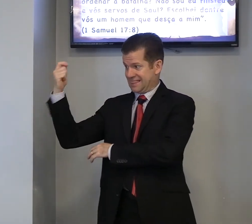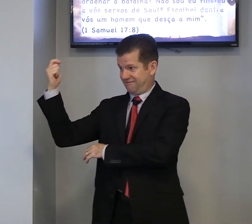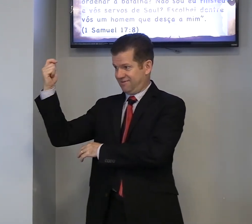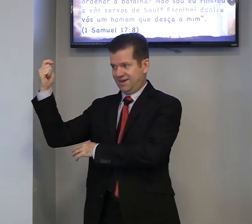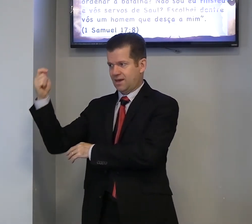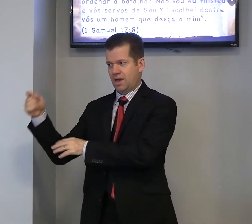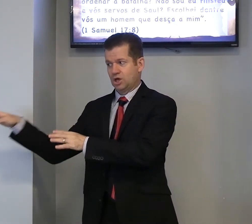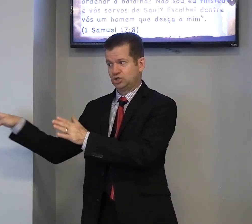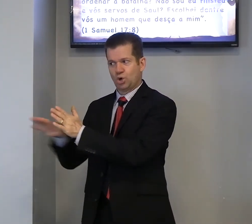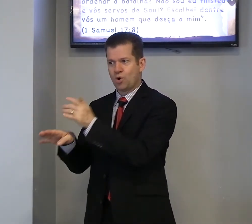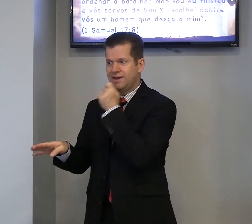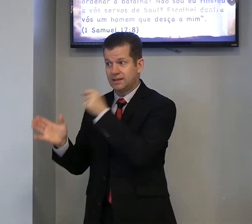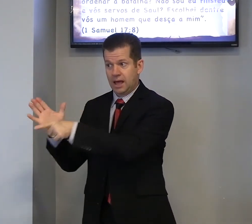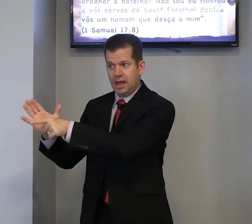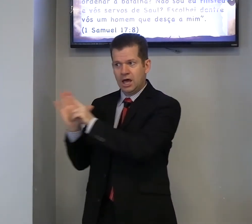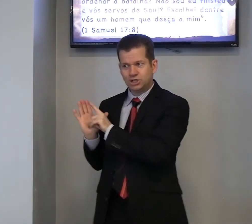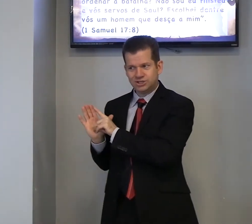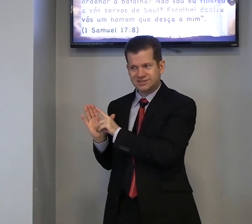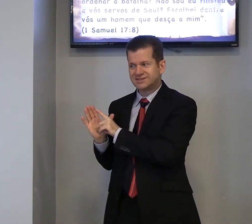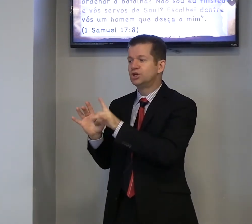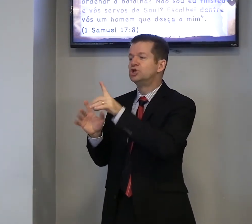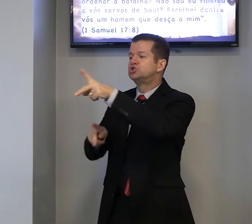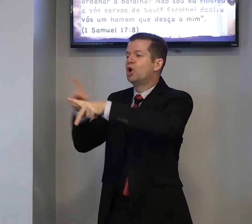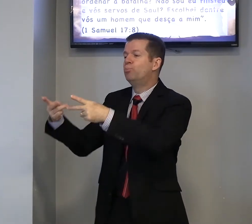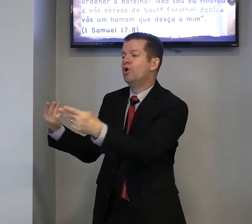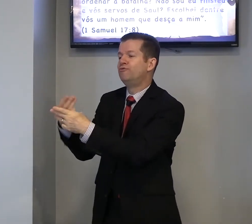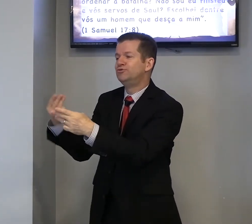Davi, chegou ainda, antes, só o povo,